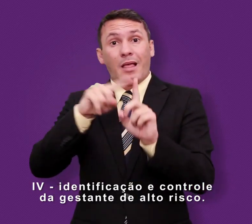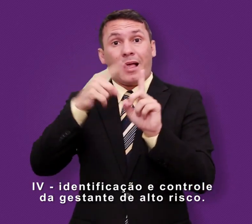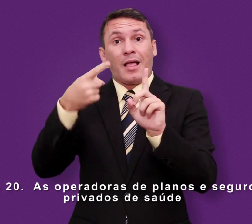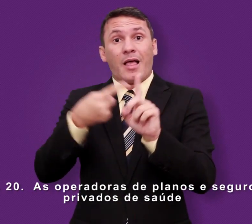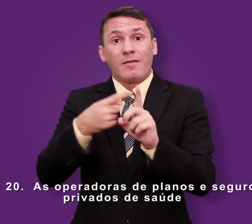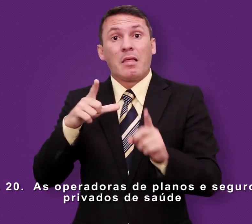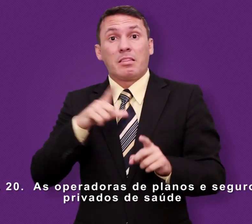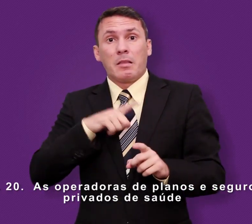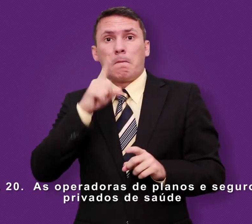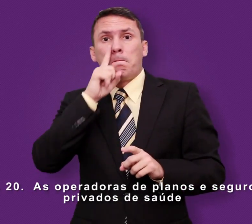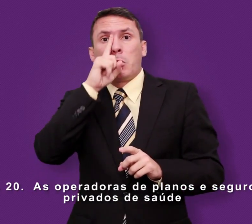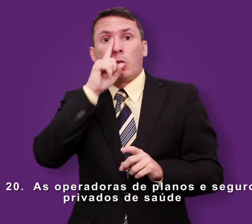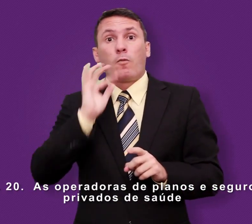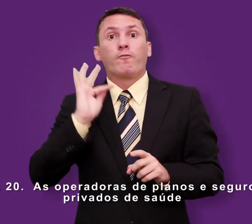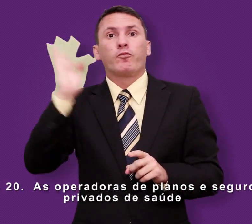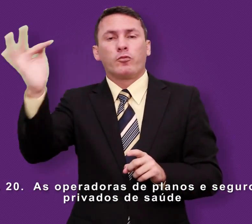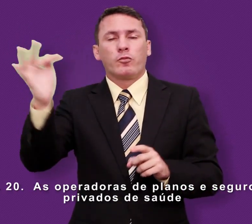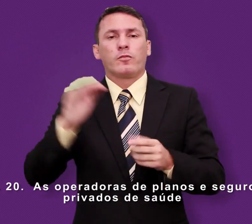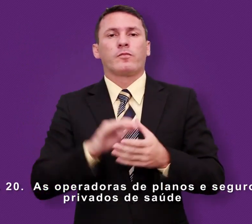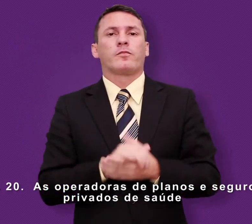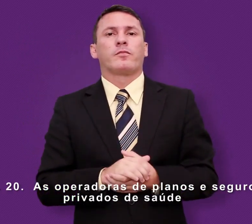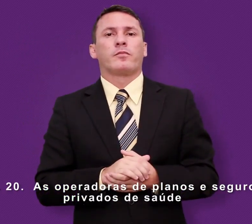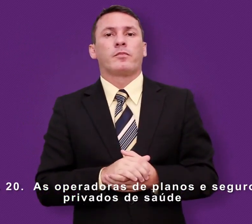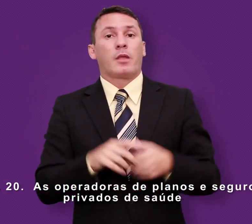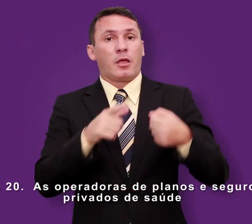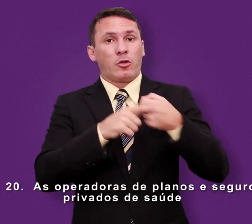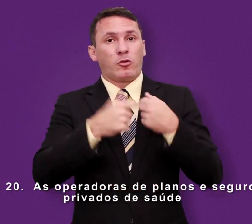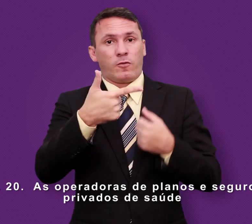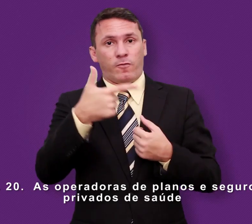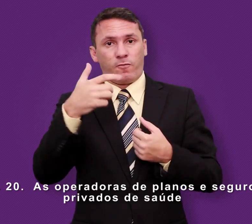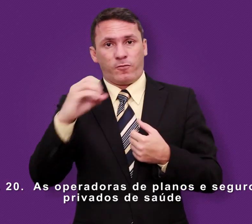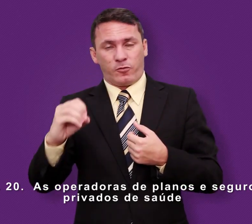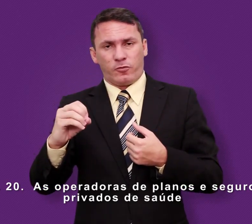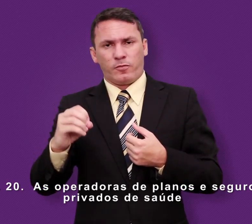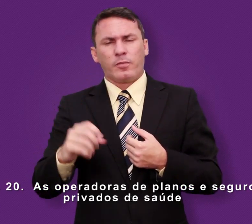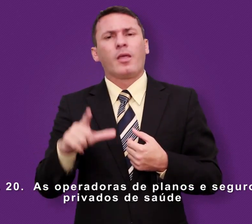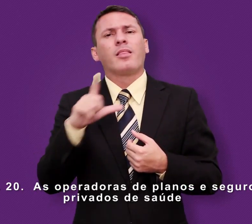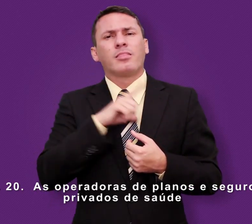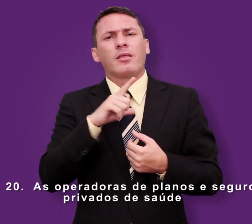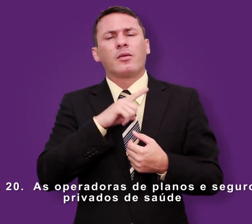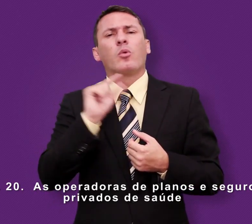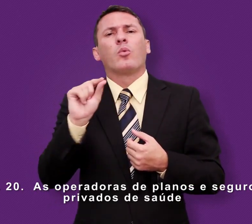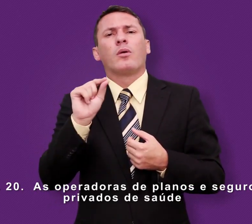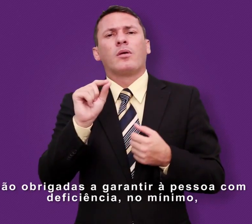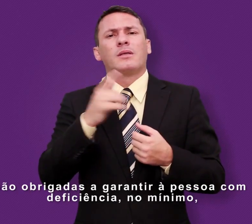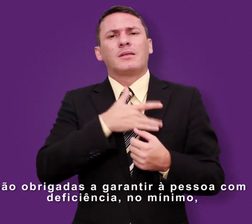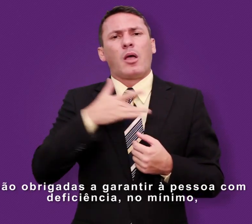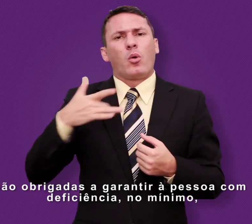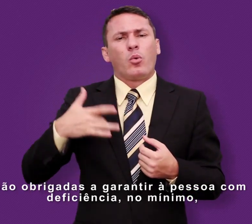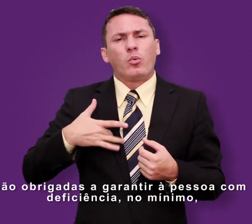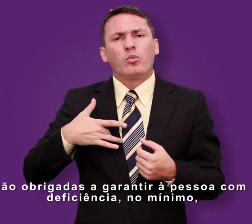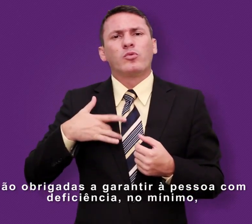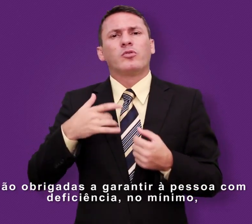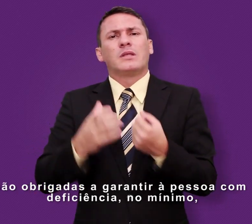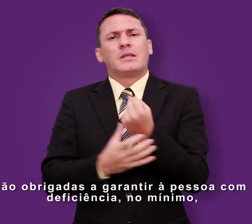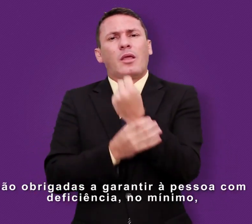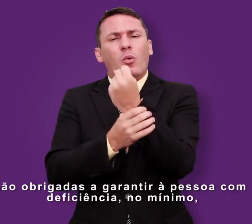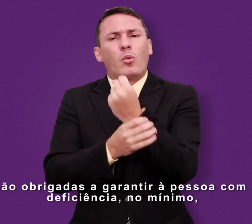Artigo 20. As operadoras de planos e seguros privados de saúde são obrigadas a garantir à